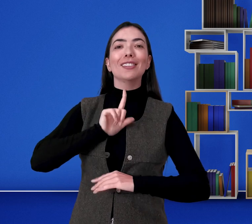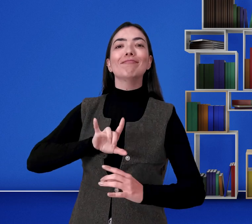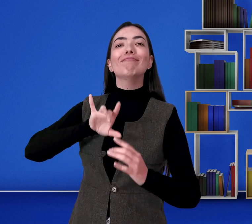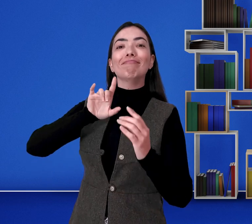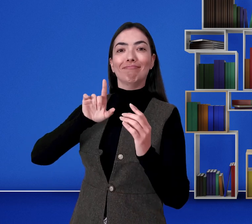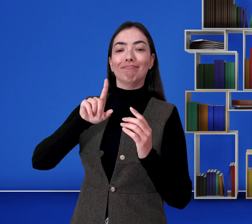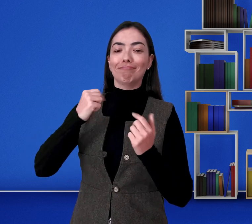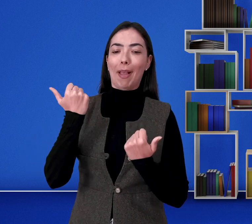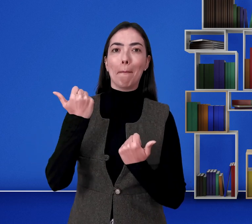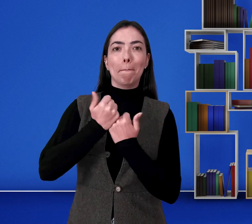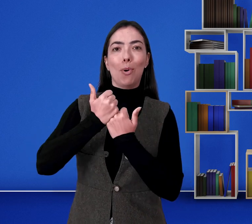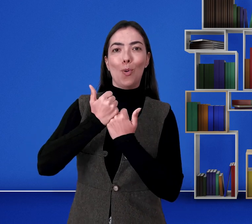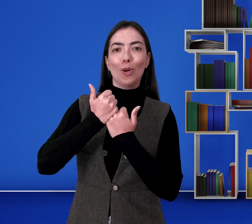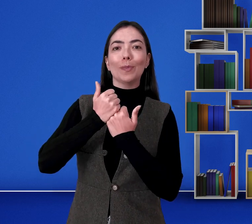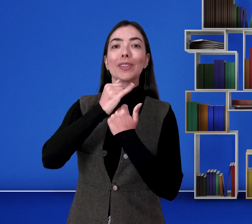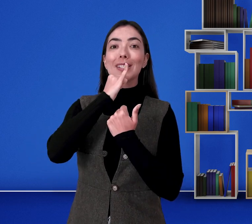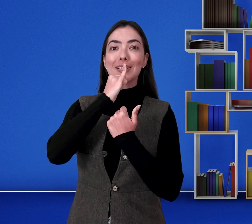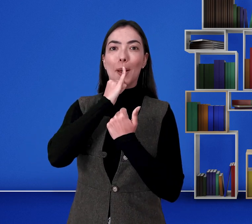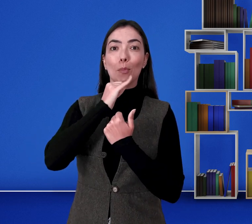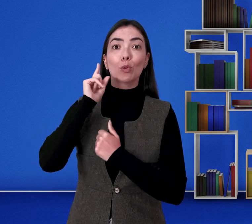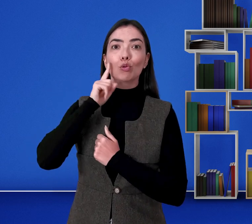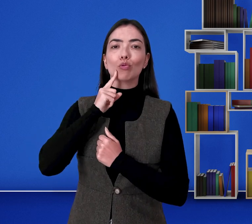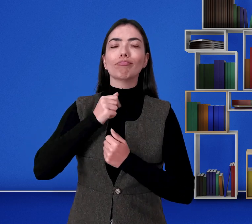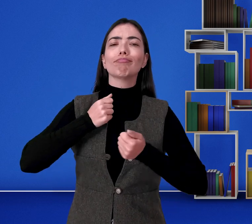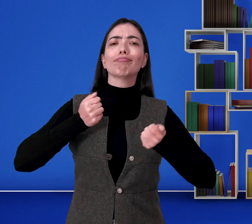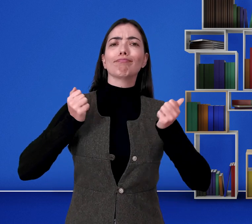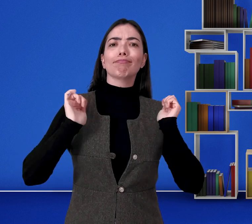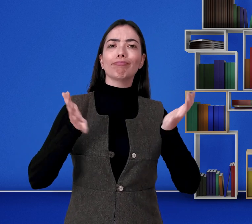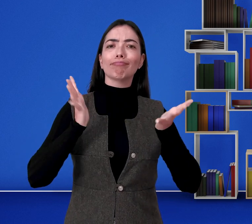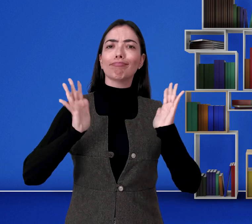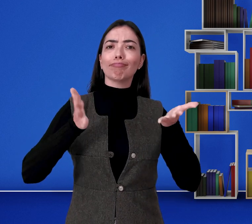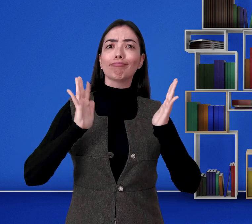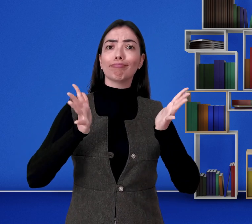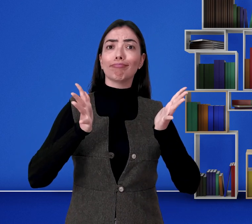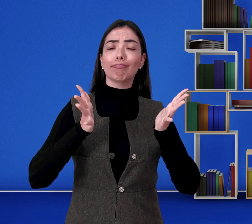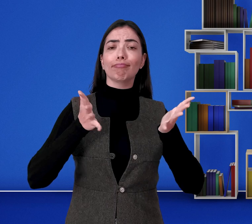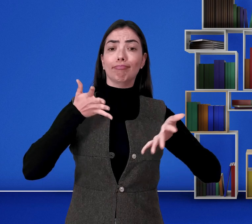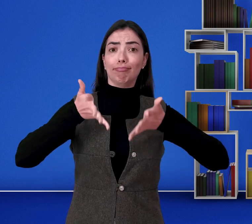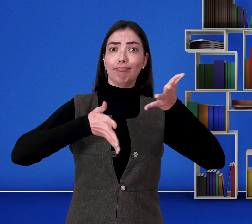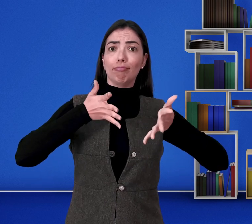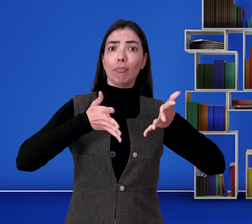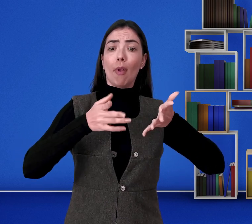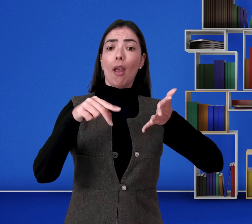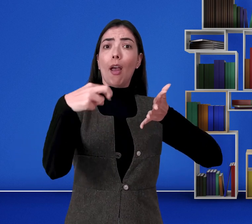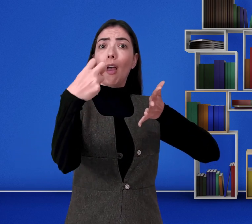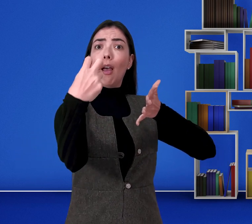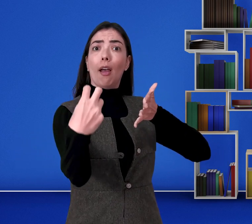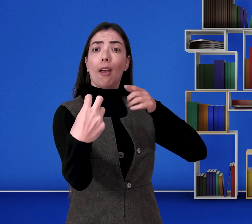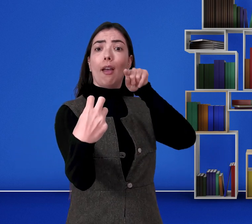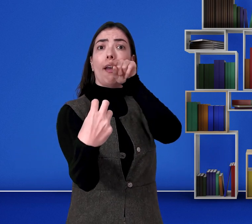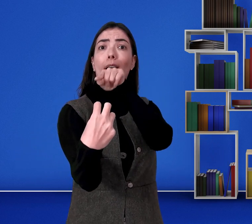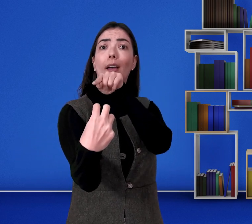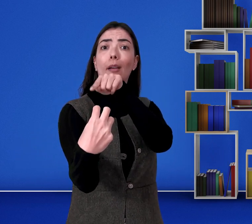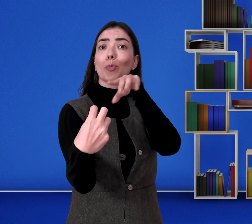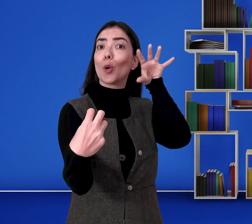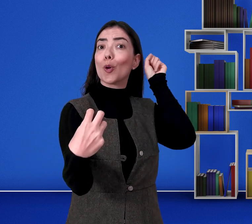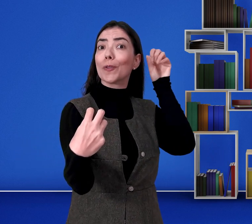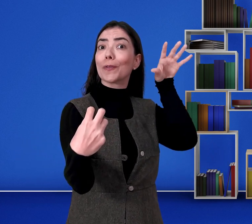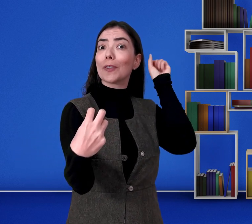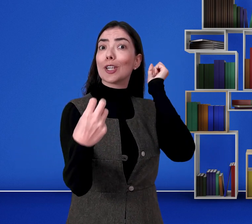como sim! Através do apoio. Enquanto o surdo está ali sinalizando, o seu apoio ouvinte está na sua